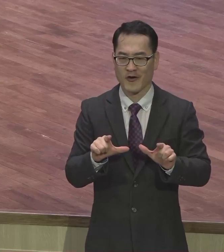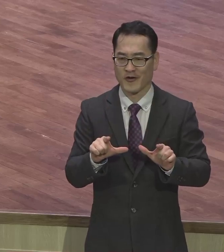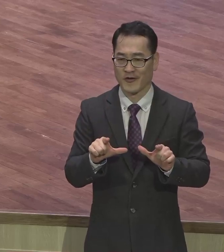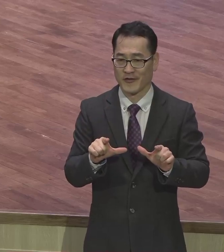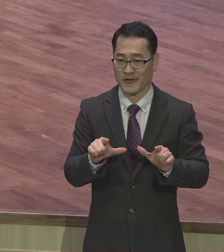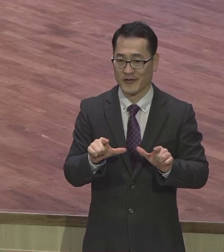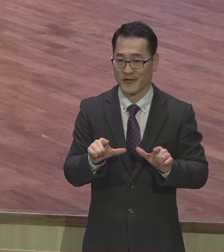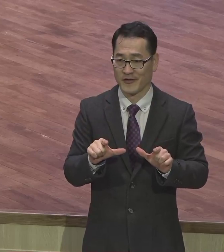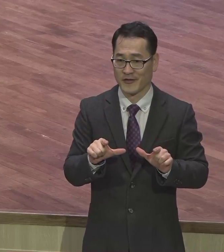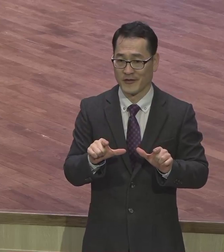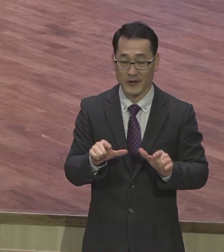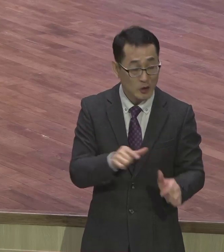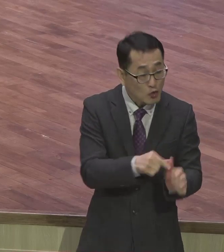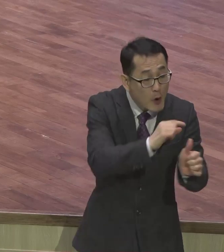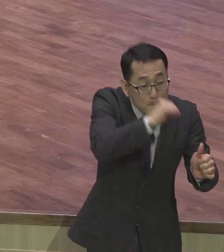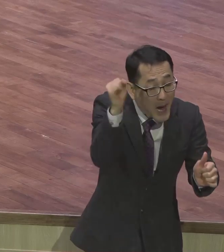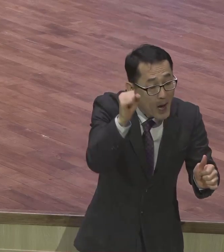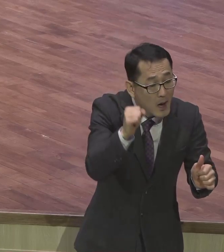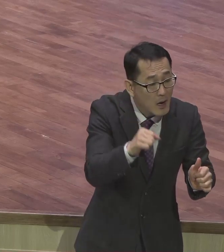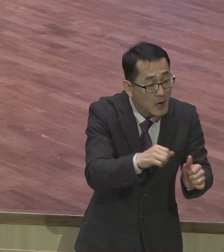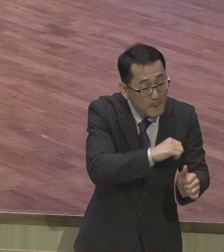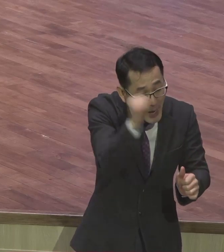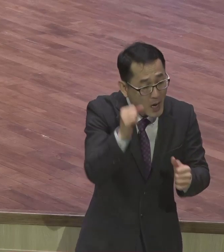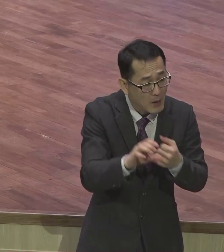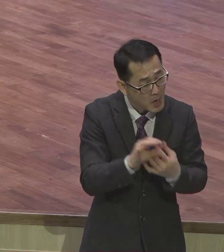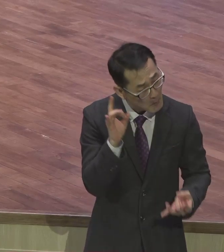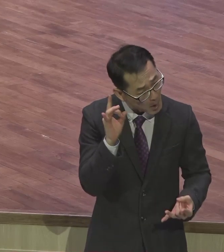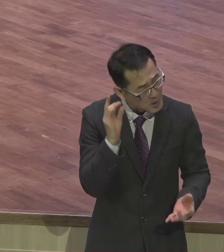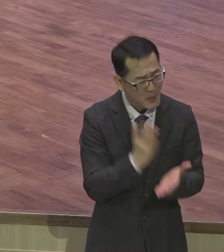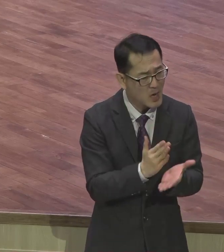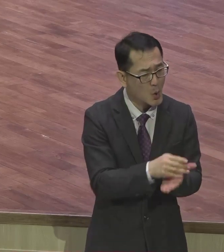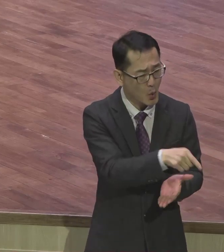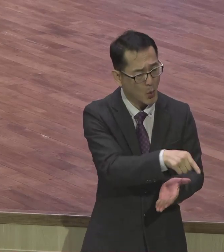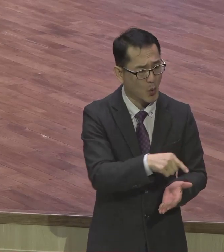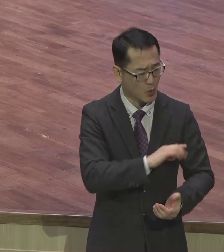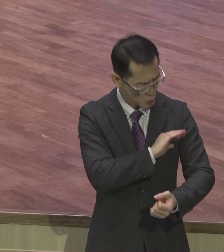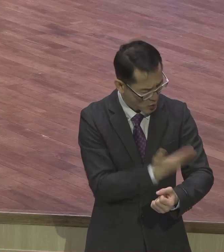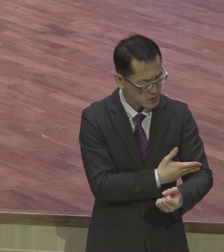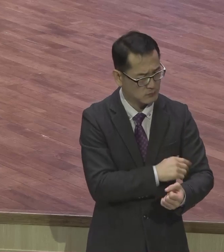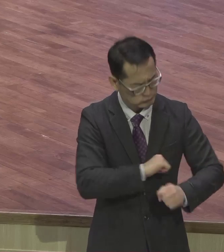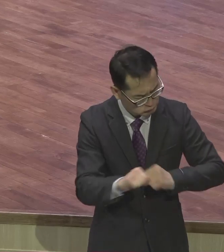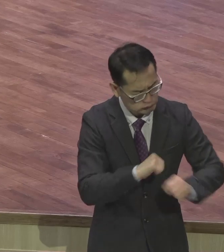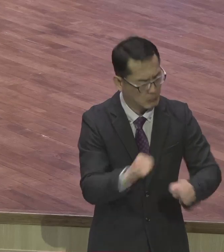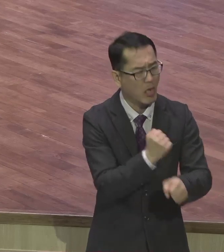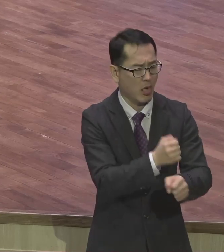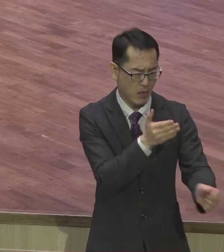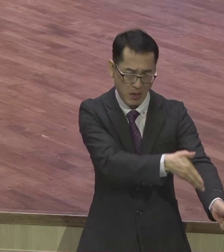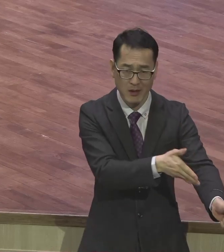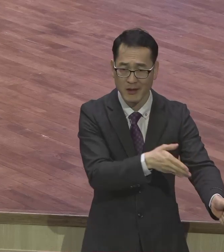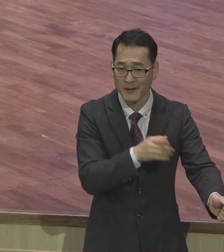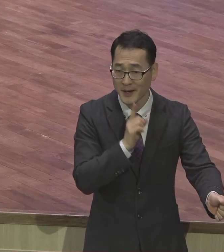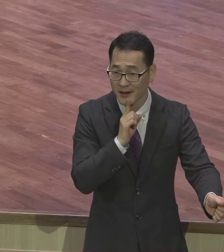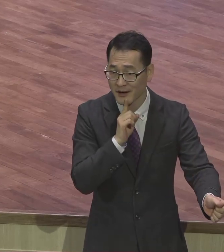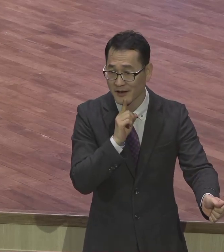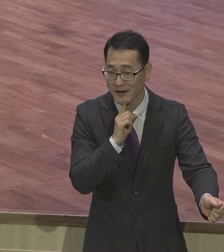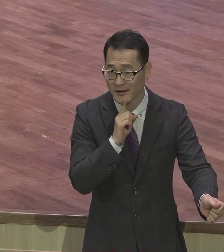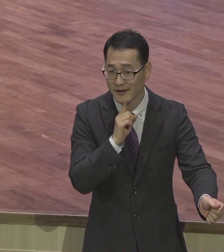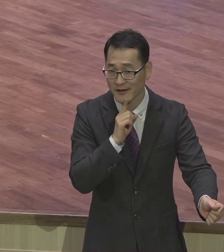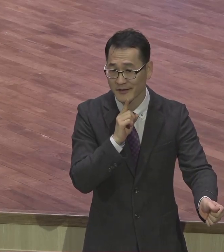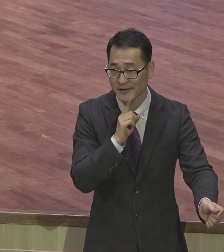어떻게 나타내냐 신분과 권세를 나타내는 겁니다 하나님을 믿는 하나님의 자녀에게 주어진 신분이 달라요 권세가